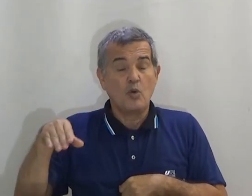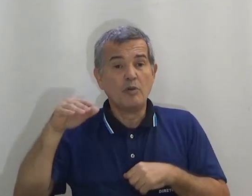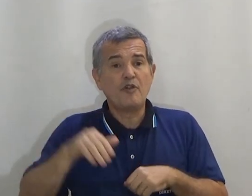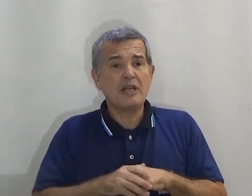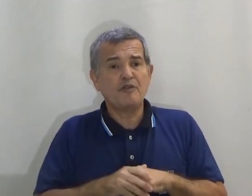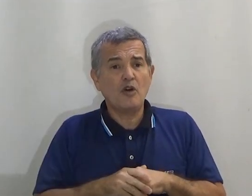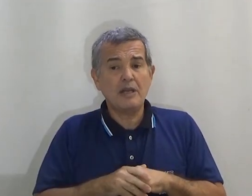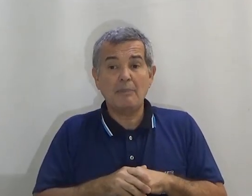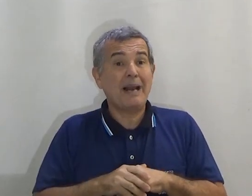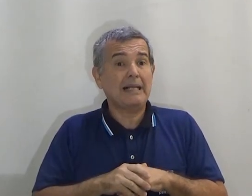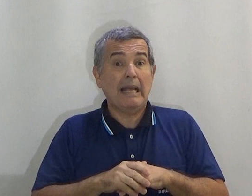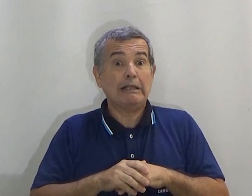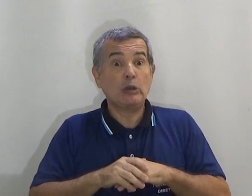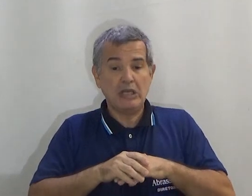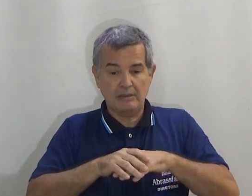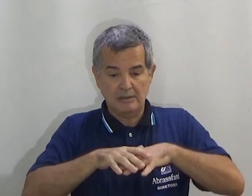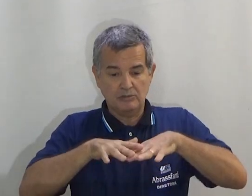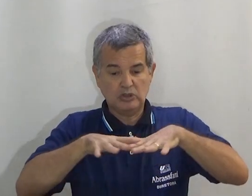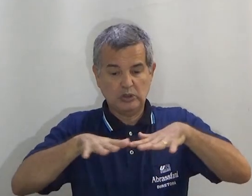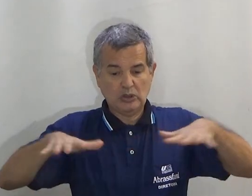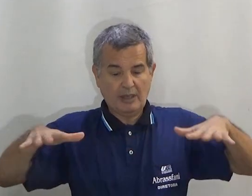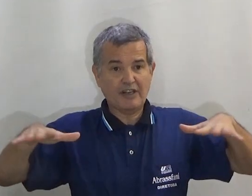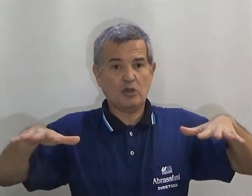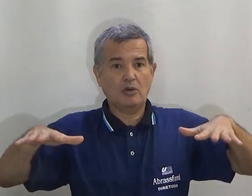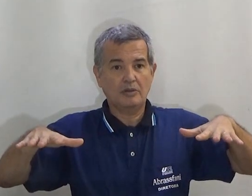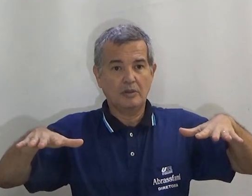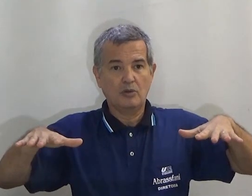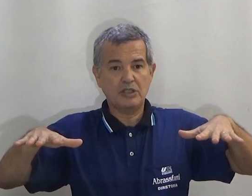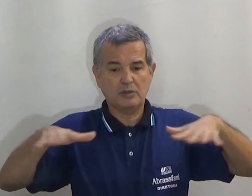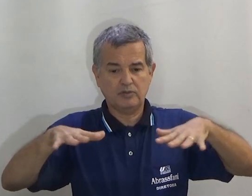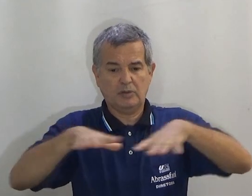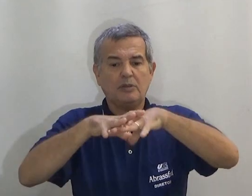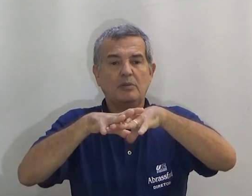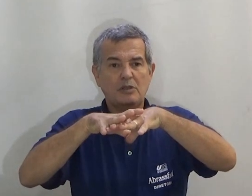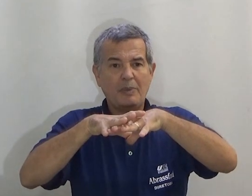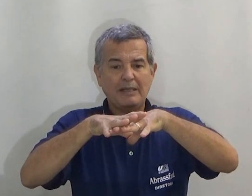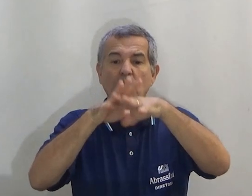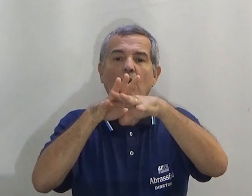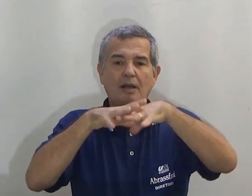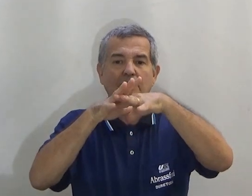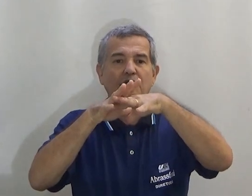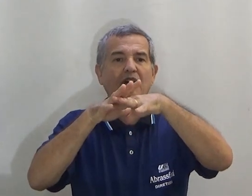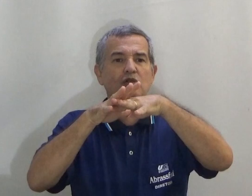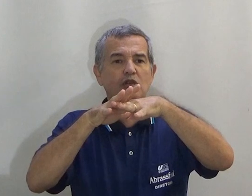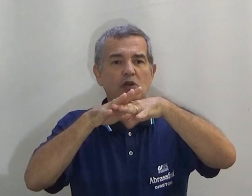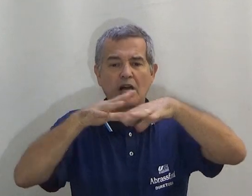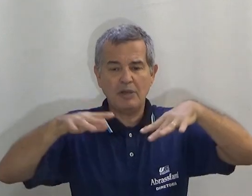Como foi que foi a placa tectônica? Afastou. Ou então, se bateu e ó. Fez tsunami.